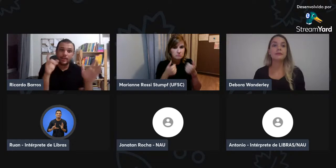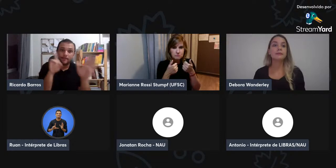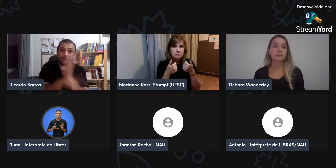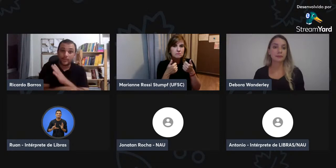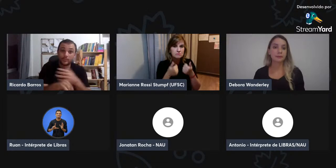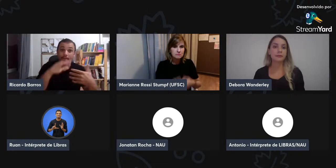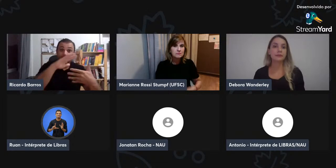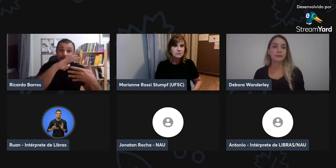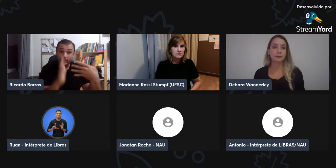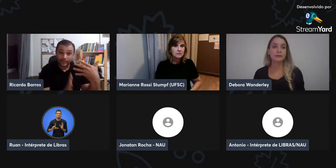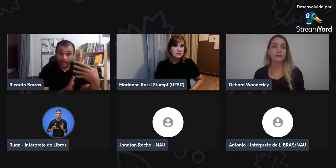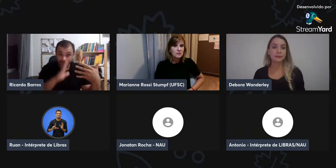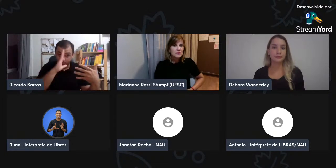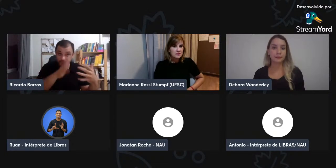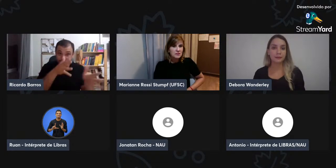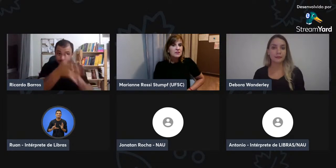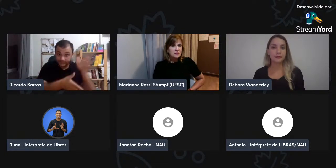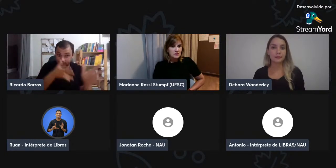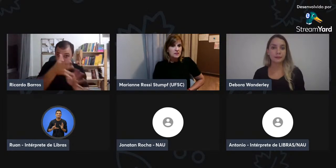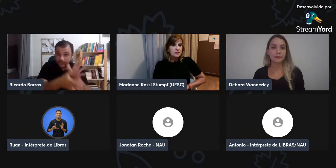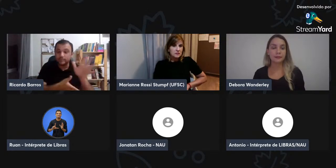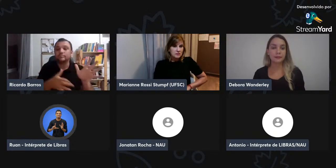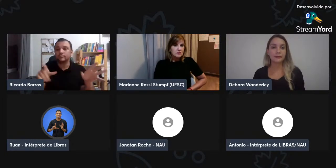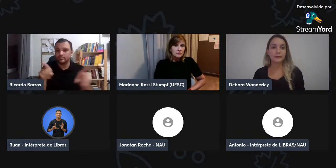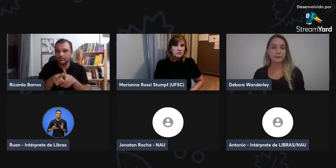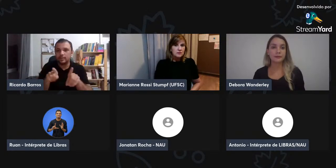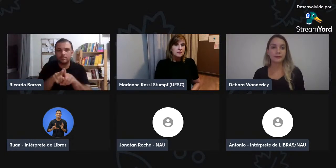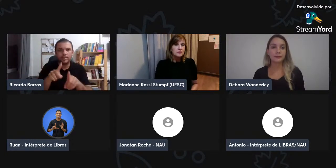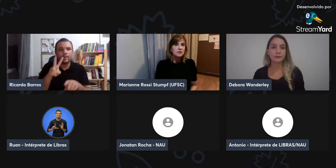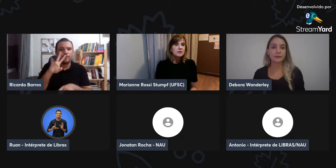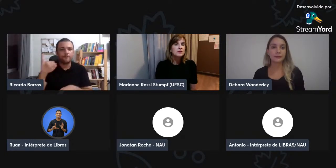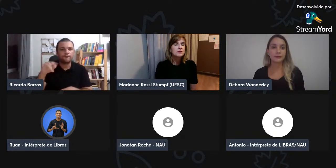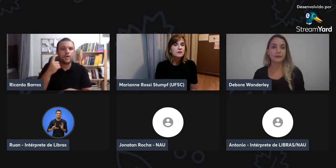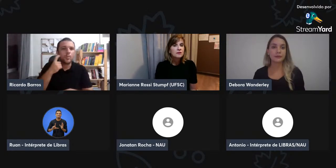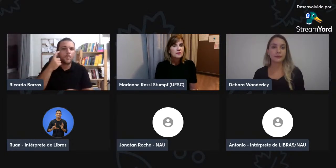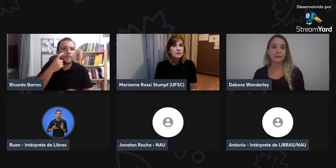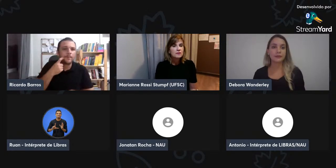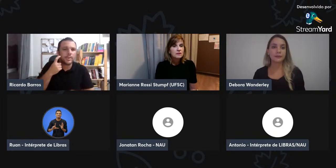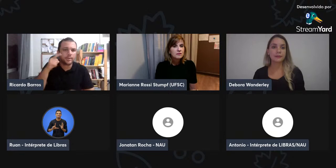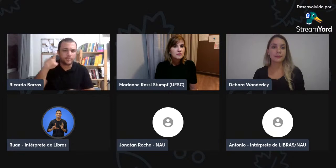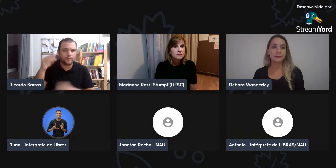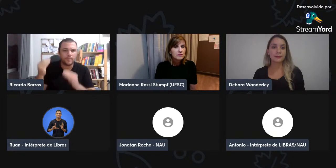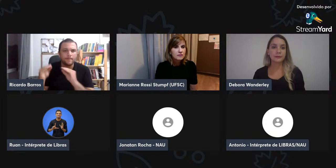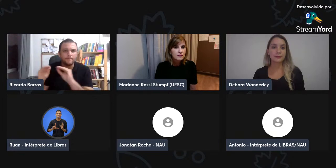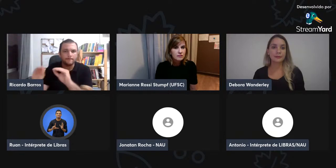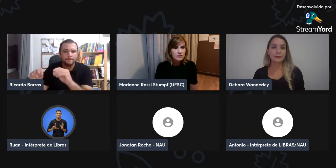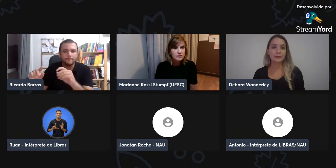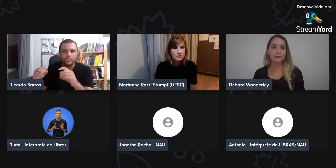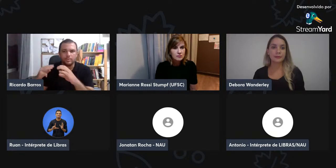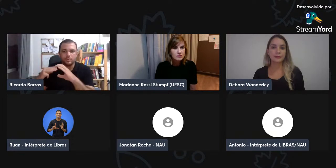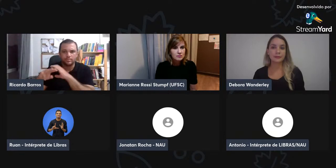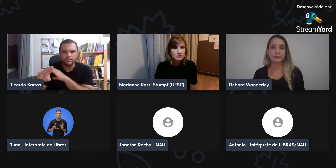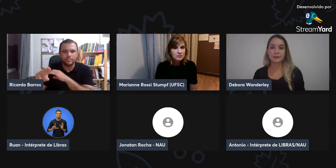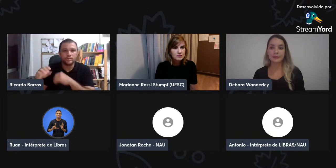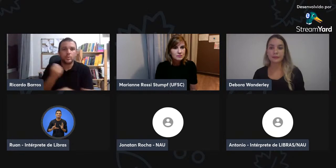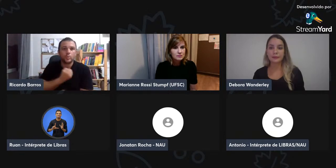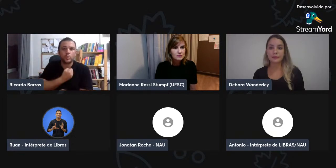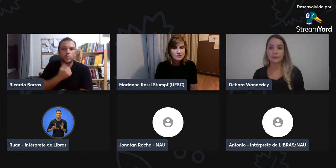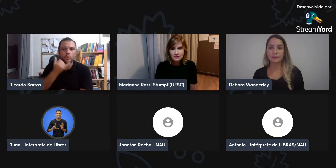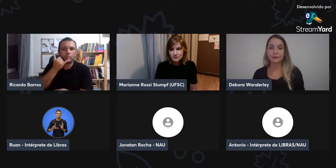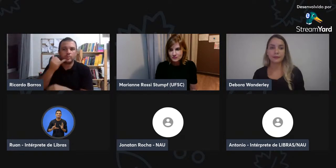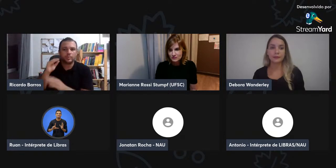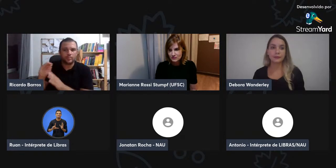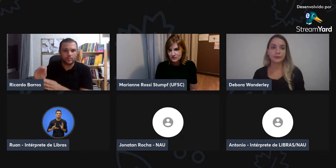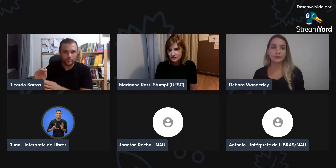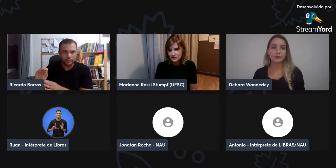Pode fazer a pergunta escrita em língua portuguesa, ou em língua de sinais, fiquem à vontade. O Pedro, que vai